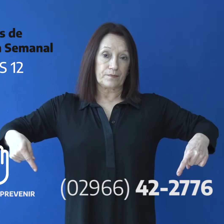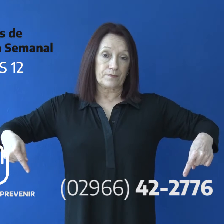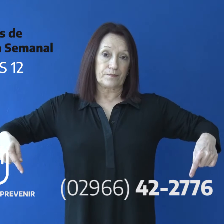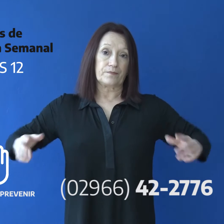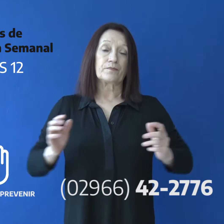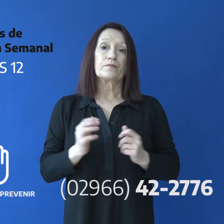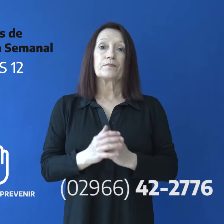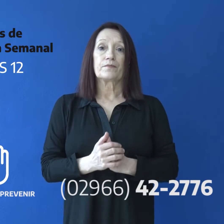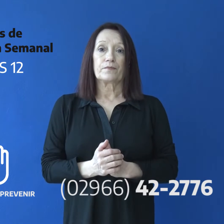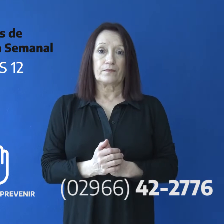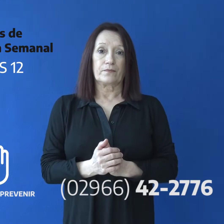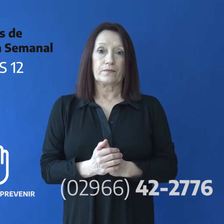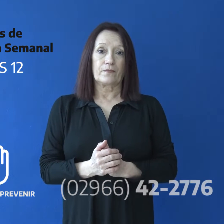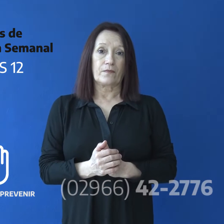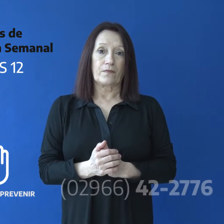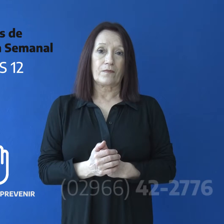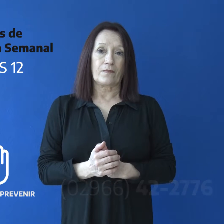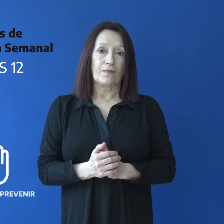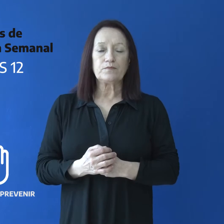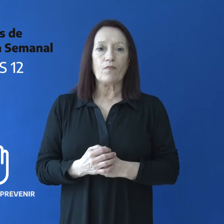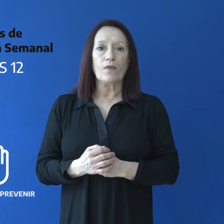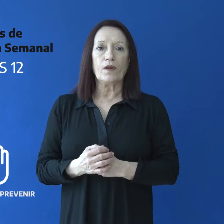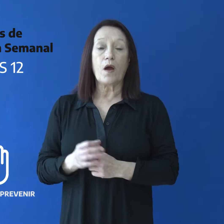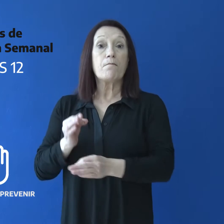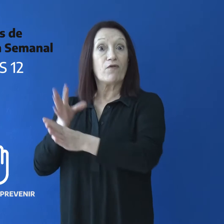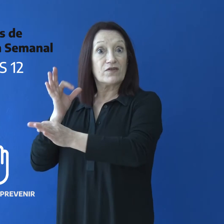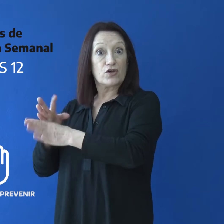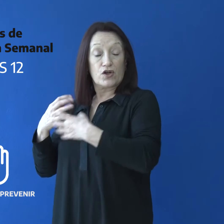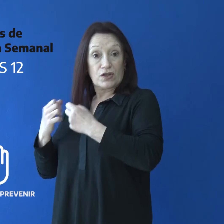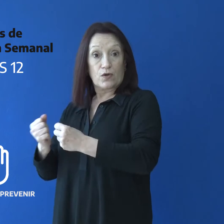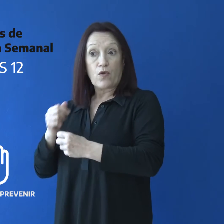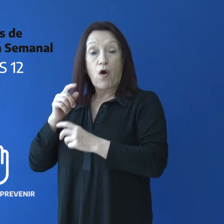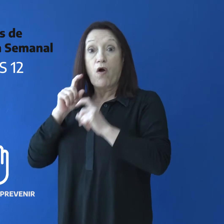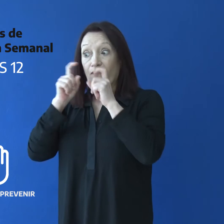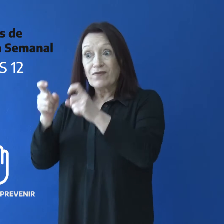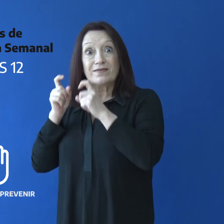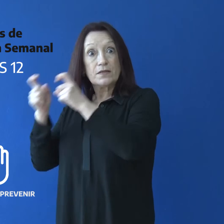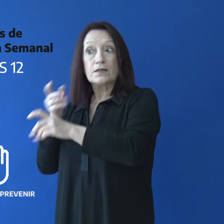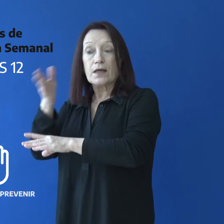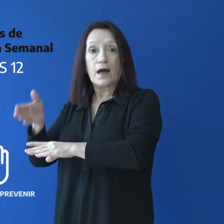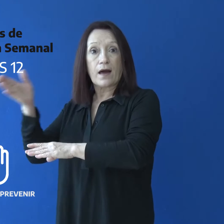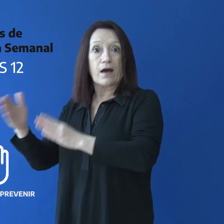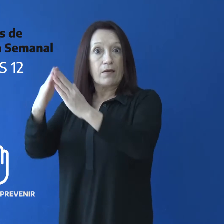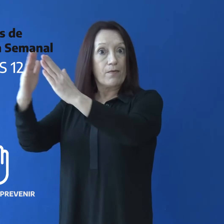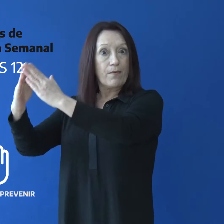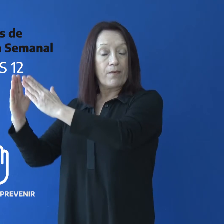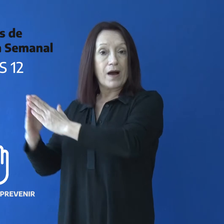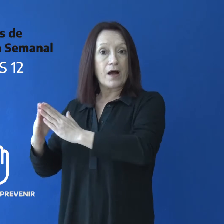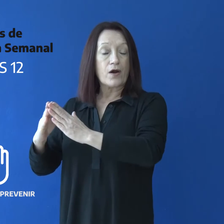-776. Agentes sanitarios visitan puerta a puerta el